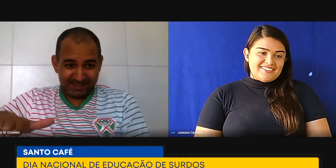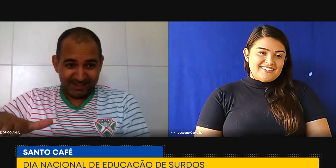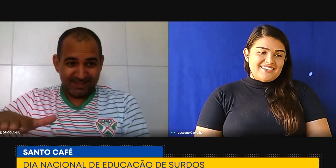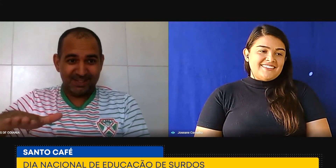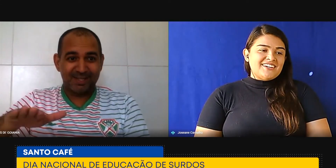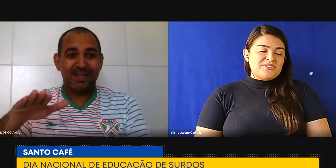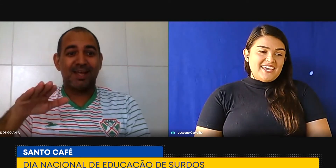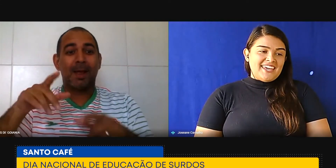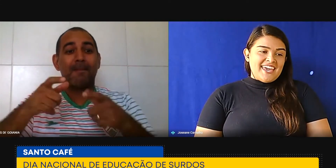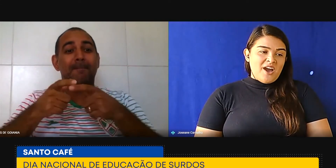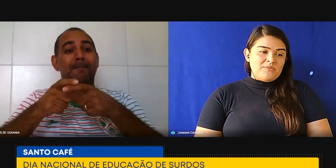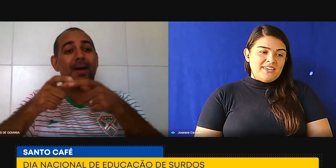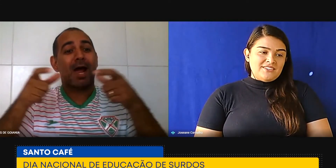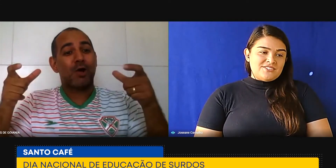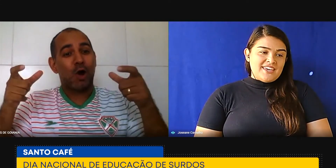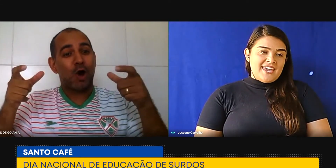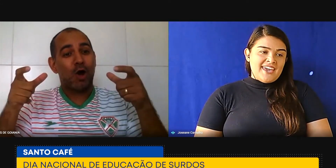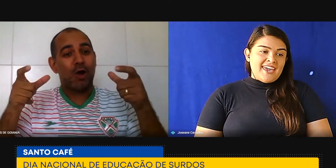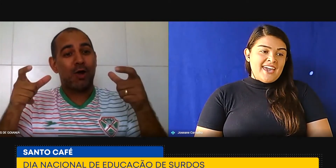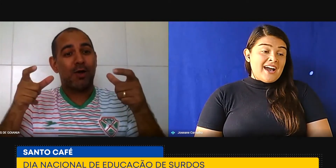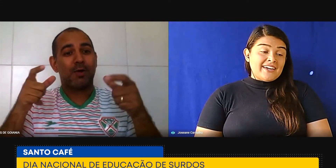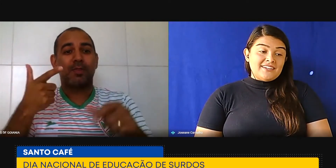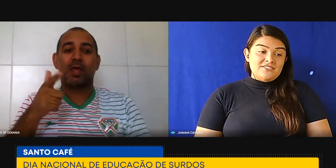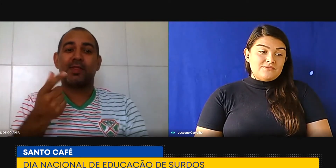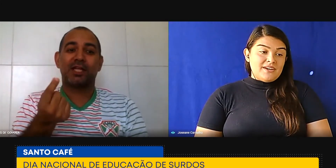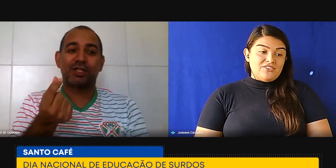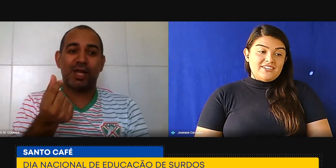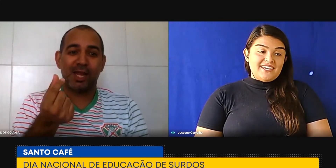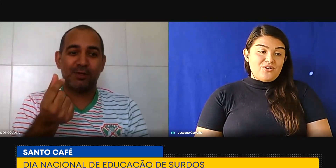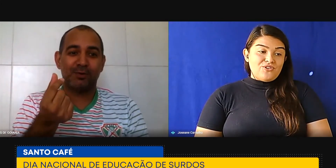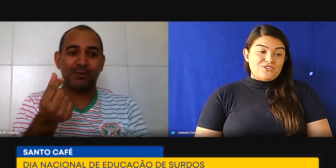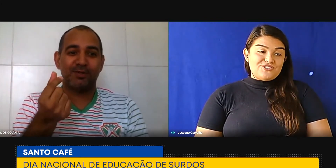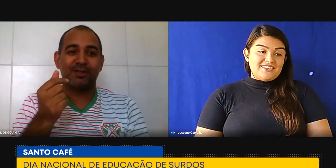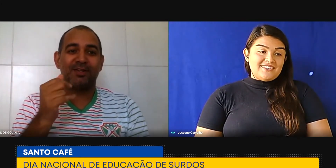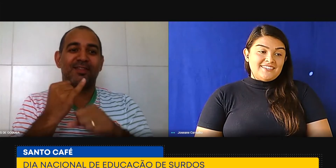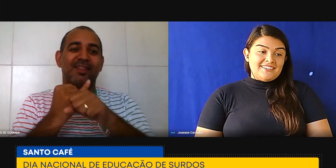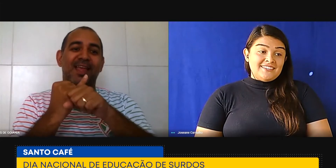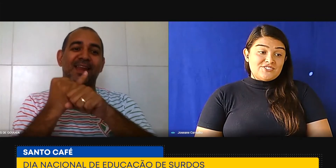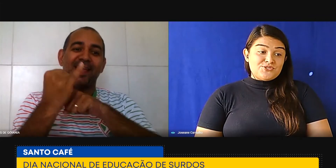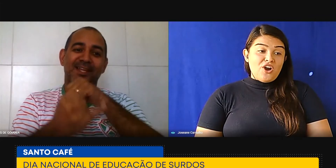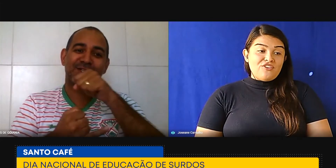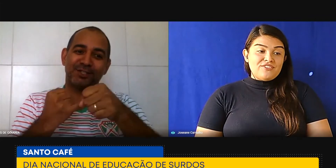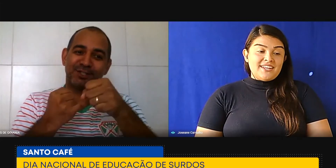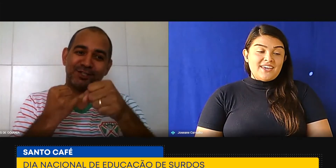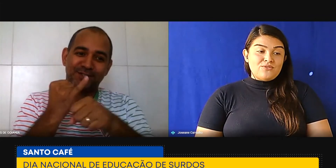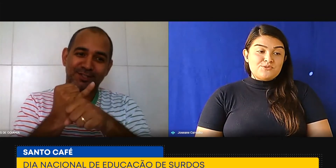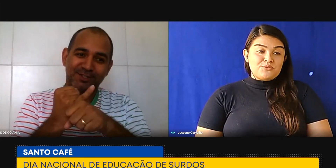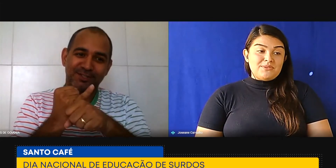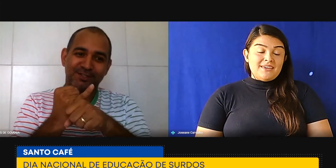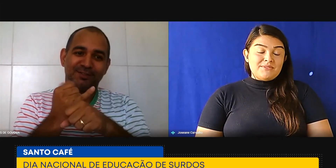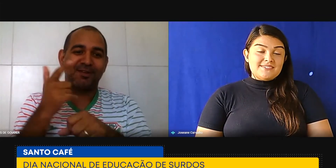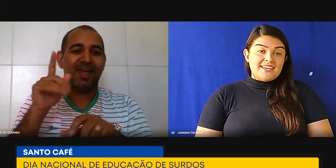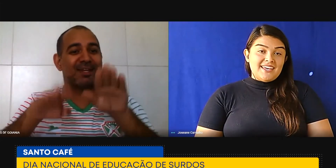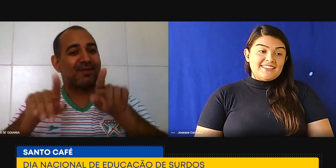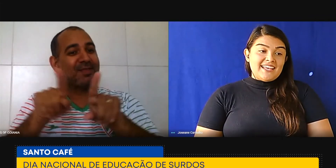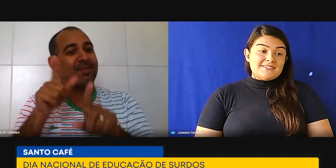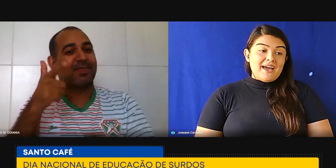Então, né? Realmente, a grande maioria hoje sofre com os problemas das